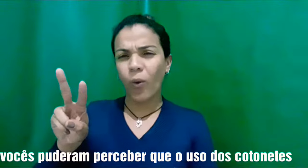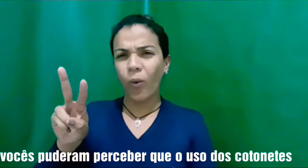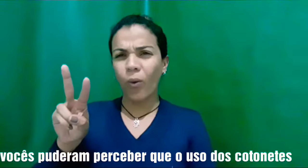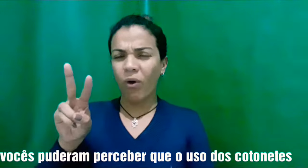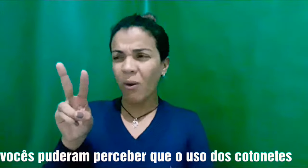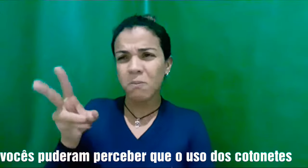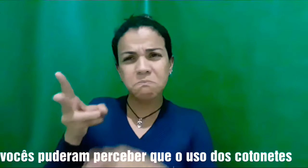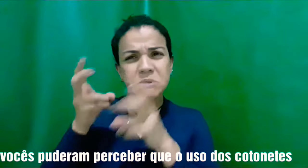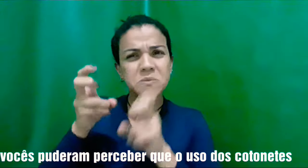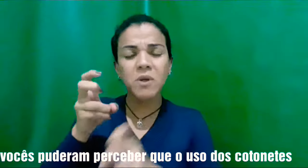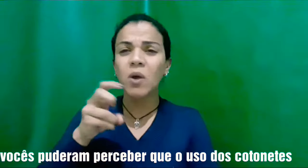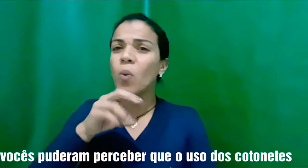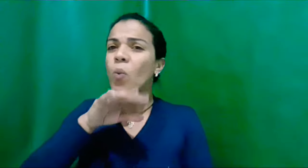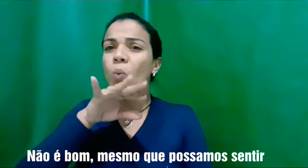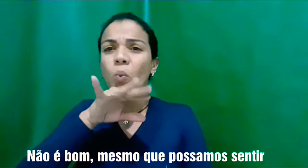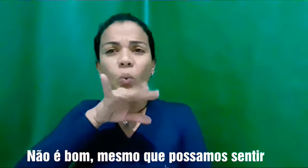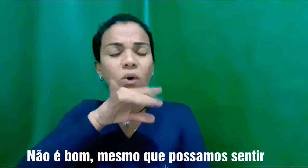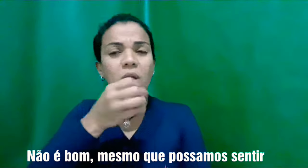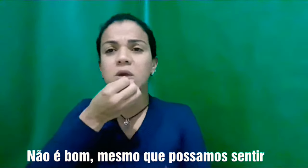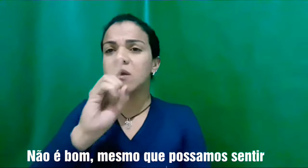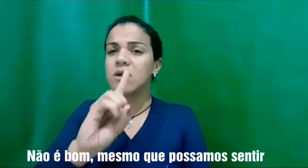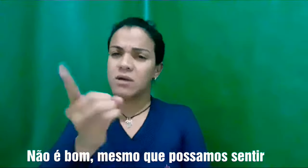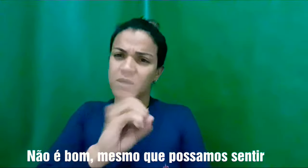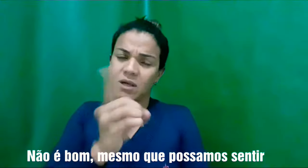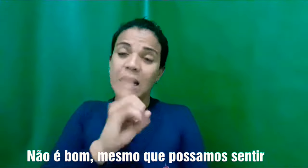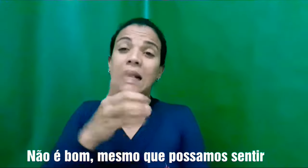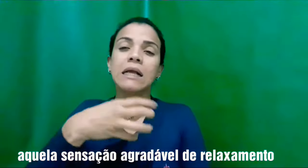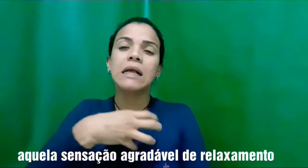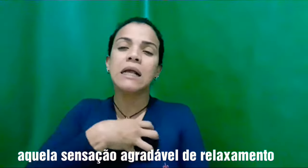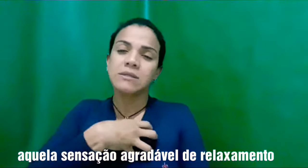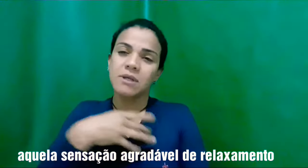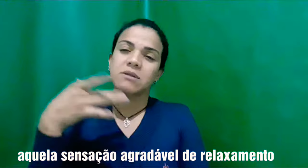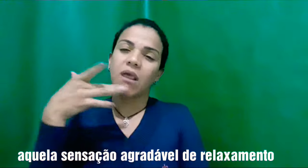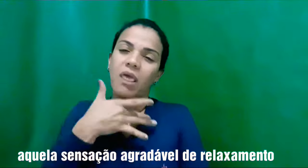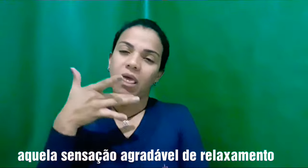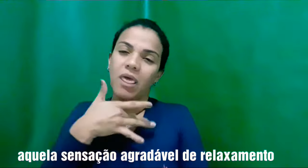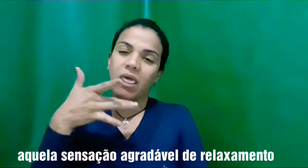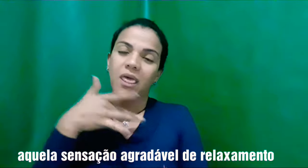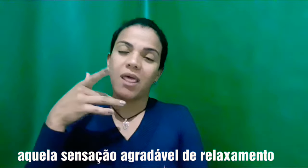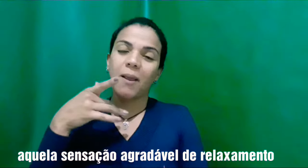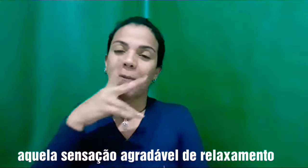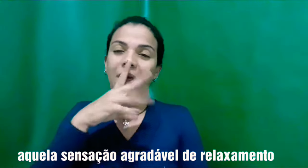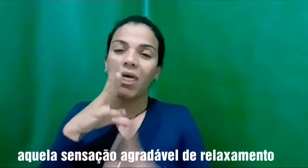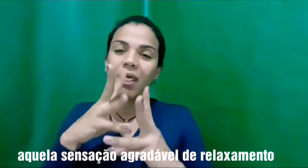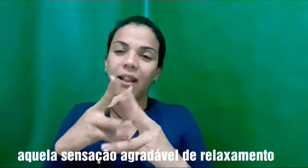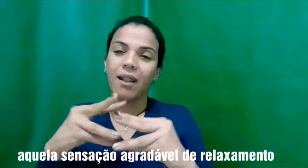Piscuícios do mundo inteiro, para que o Vosso povo, este mundo de nacerar o